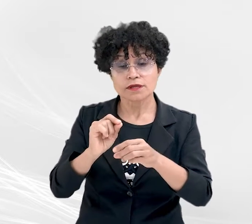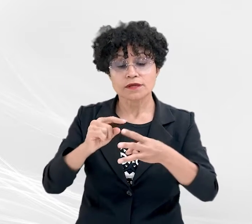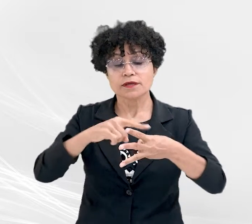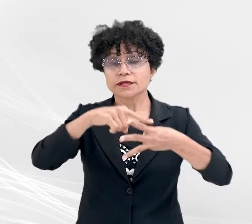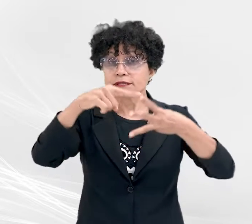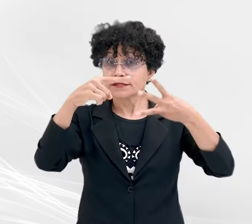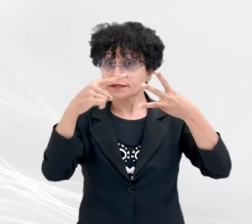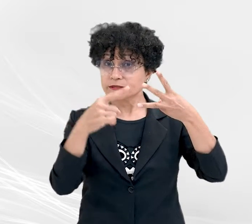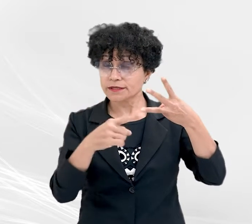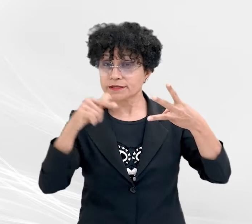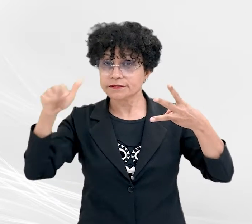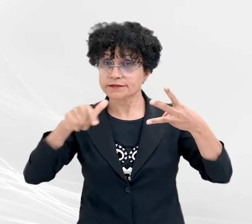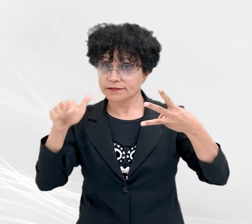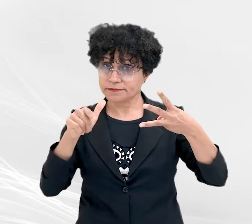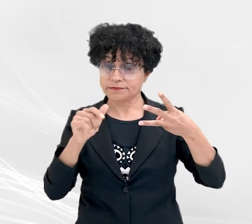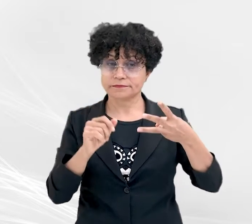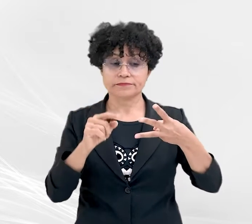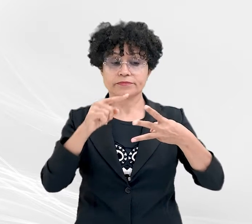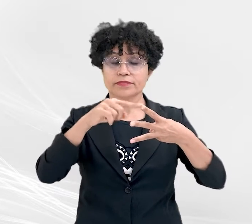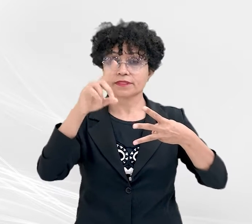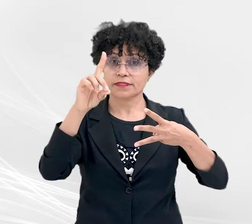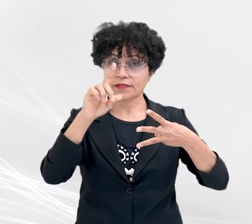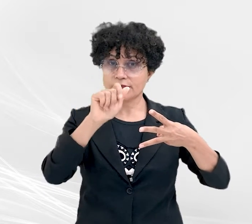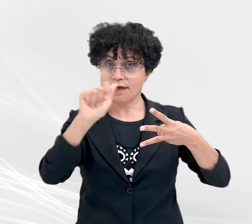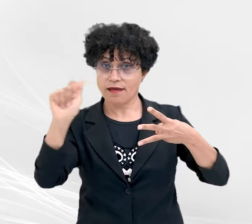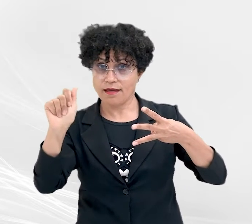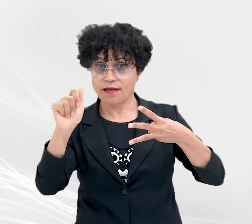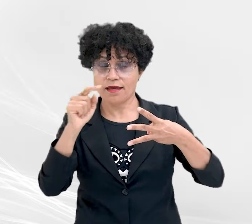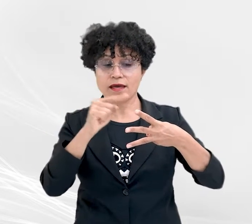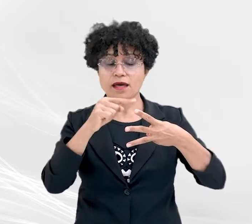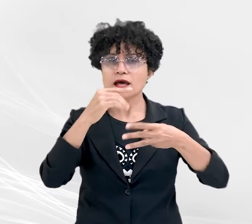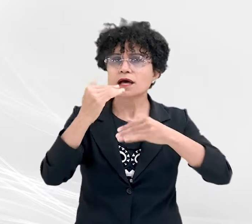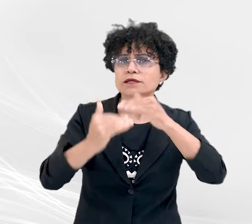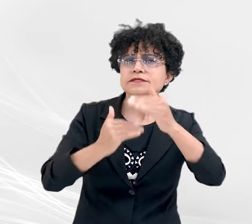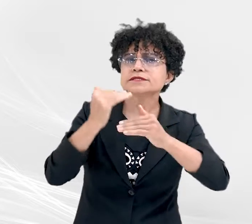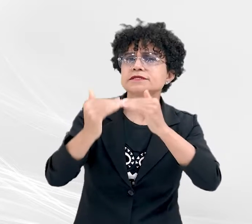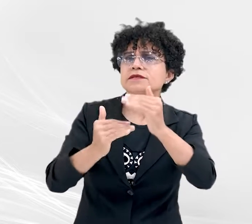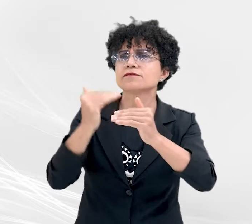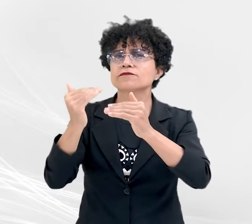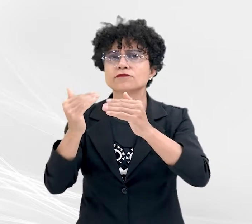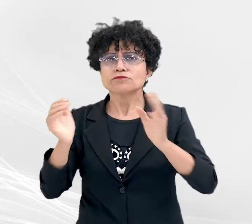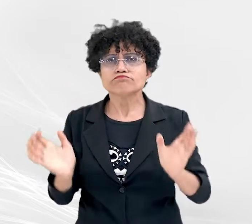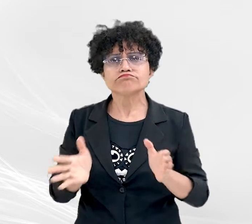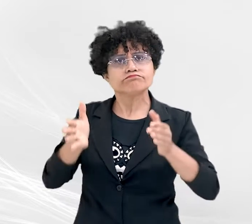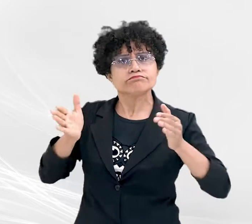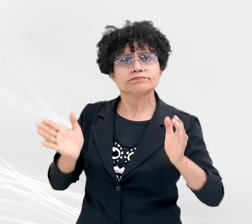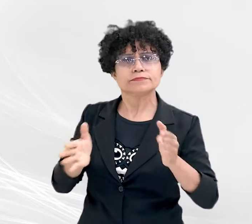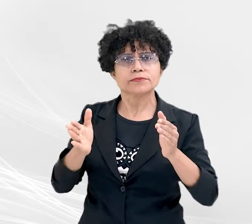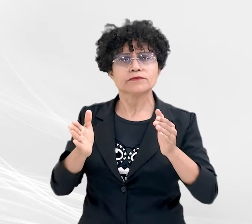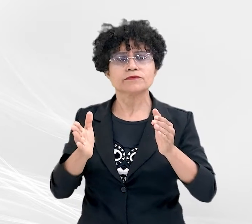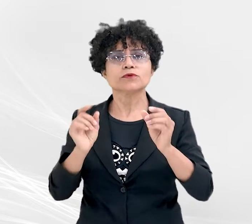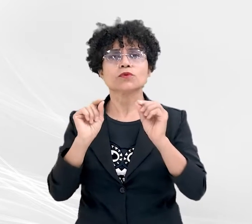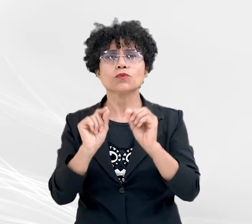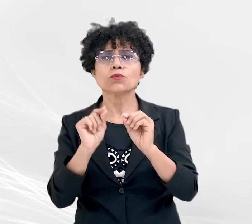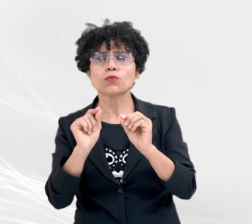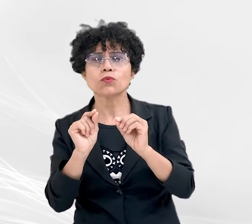macroações. Ao DAA, compete o desenvolvimento de iniciativas que promovam a